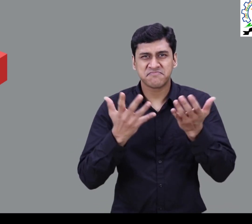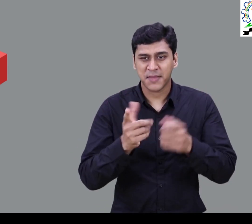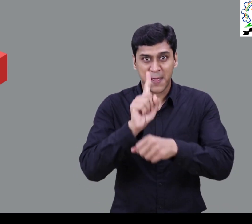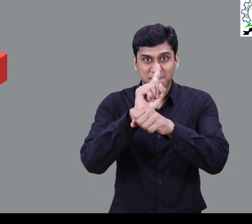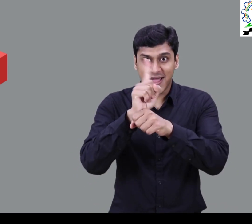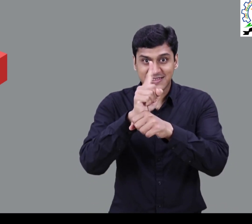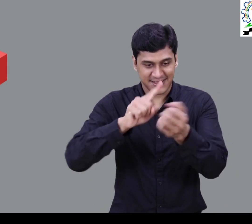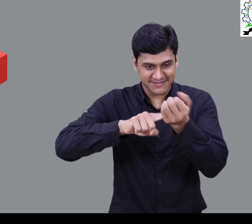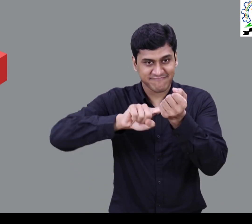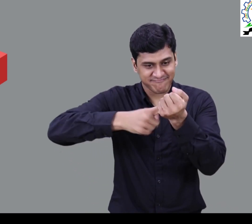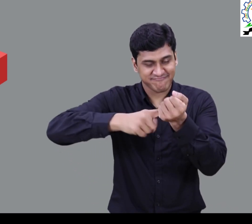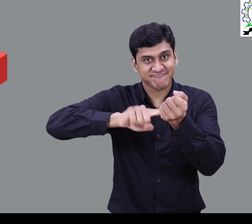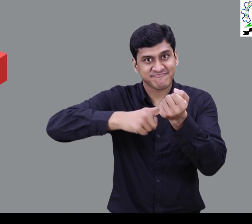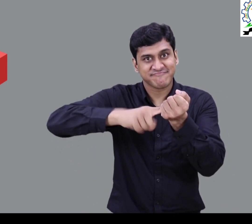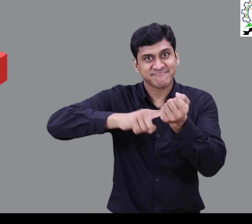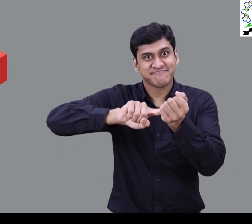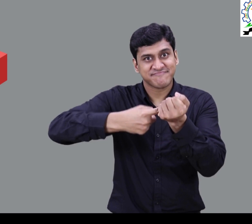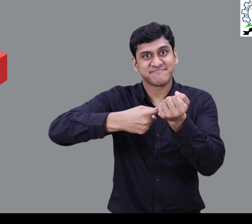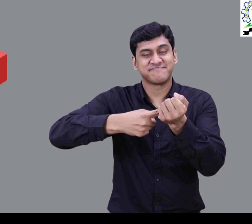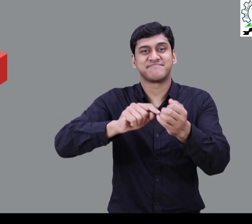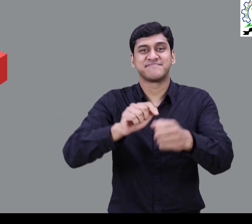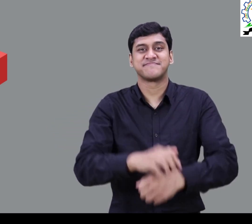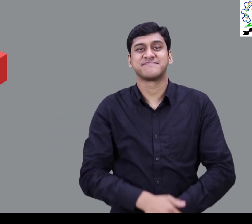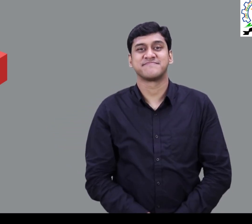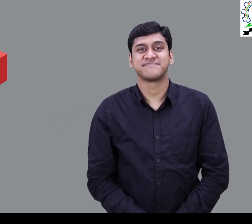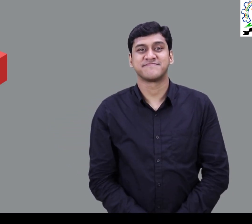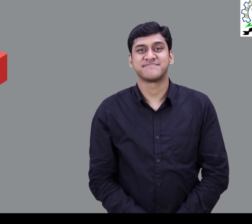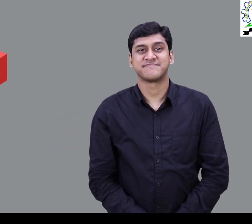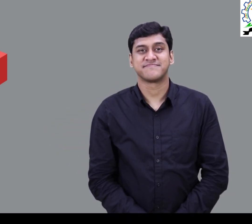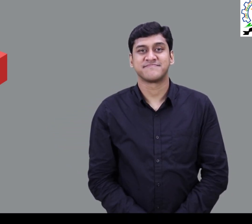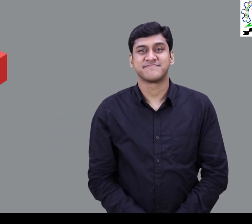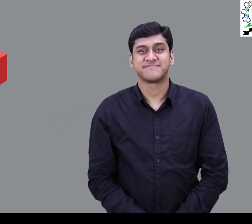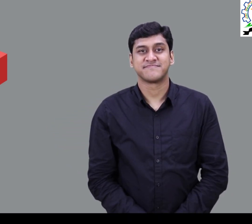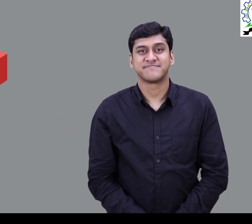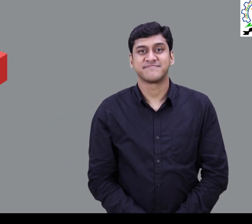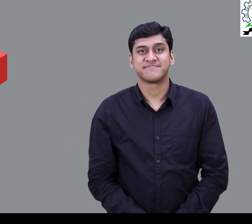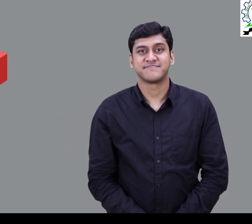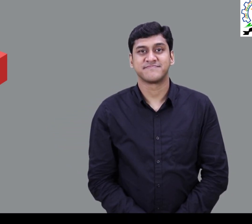शार्पनर का संकेत ऐसा इसलिए क्योंकि हम Pencil को इस तरह छेलते हैं इसलिए साइन भी ऐसे ही